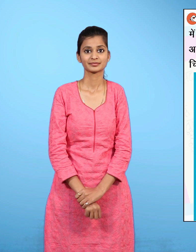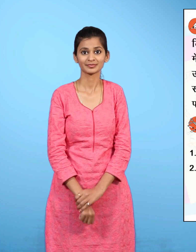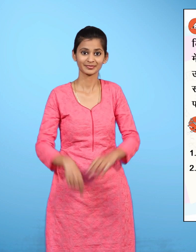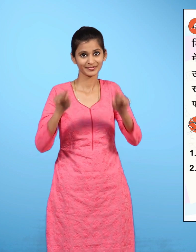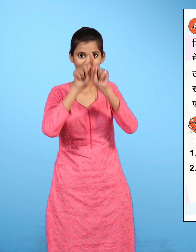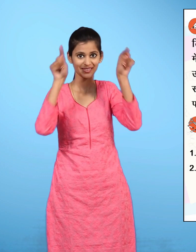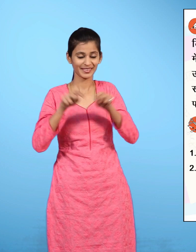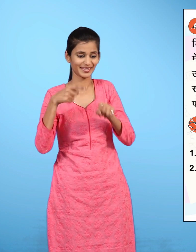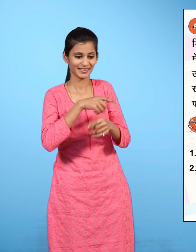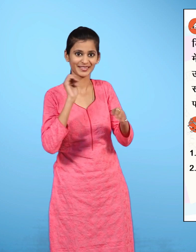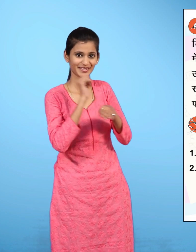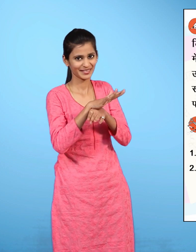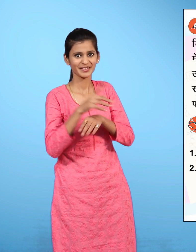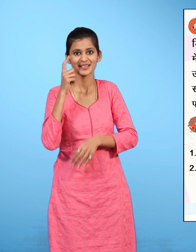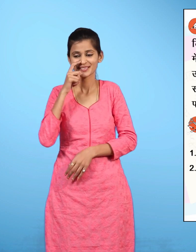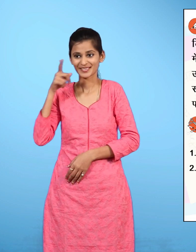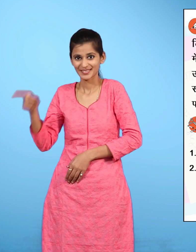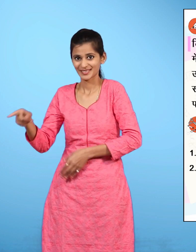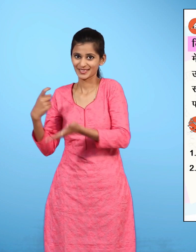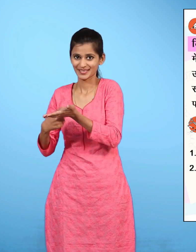एक चिठी, रीना ने एमत को लिखी